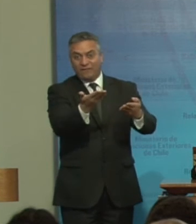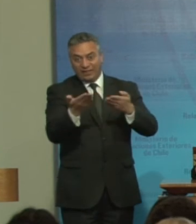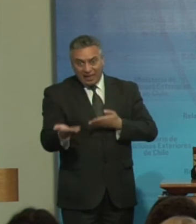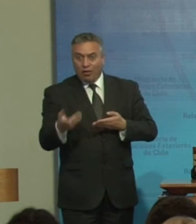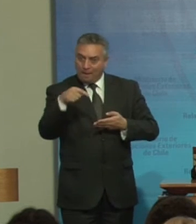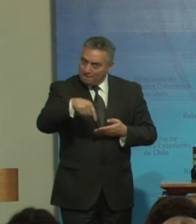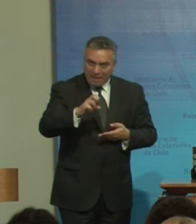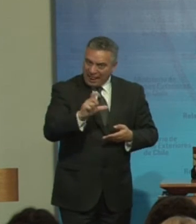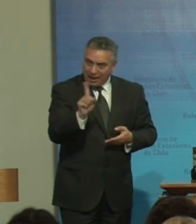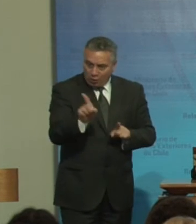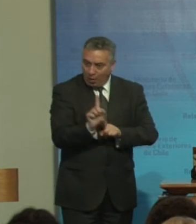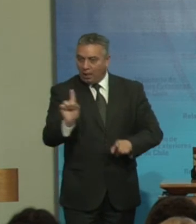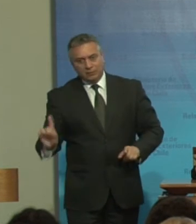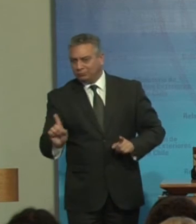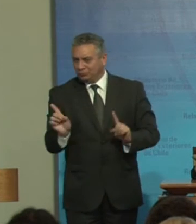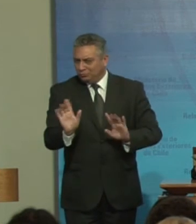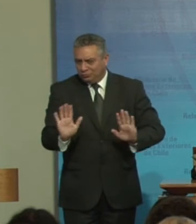a este panel